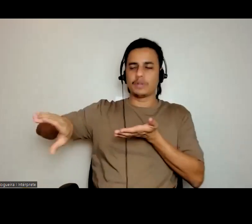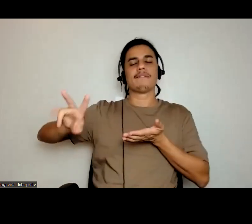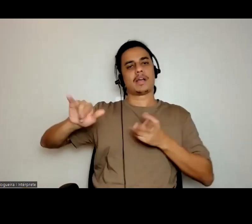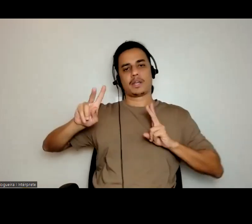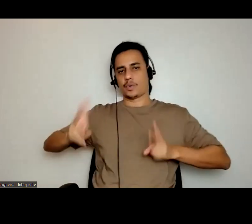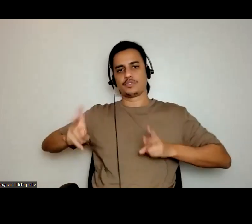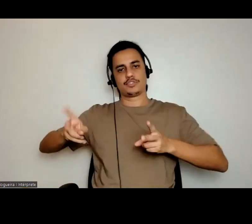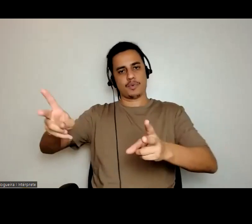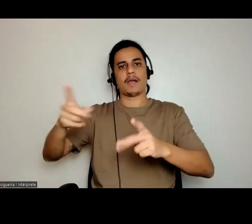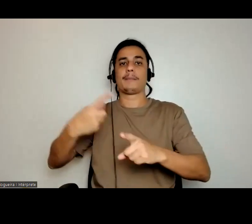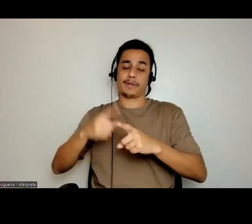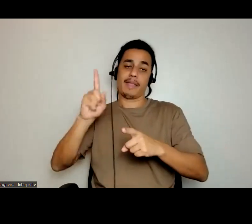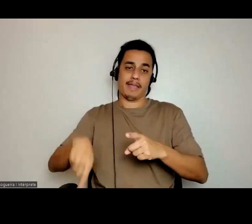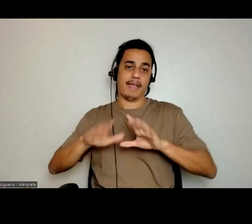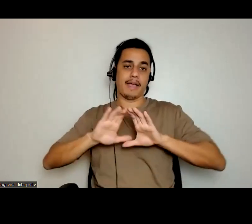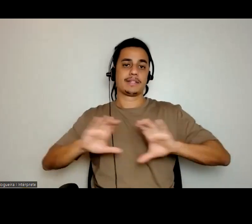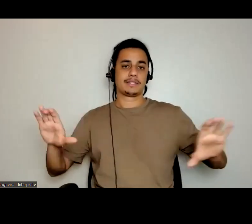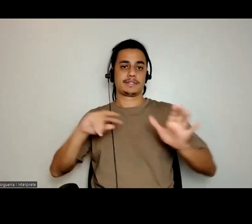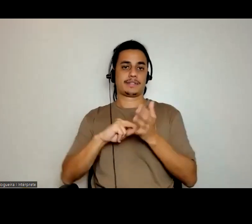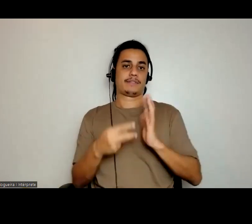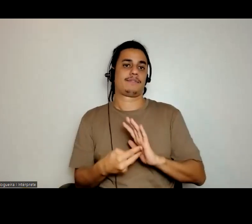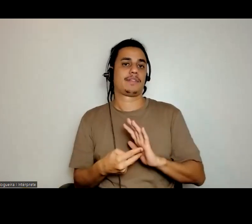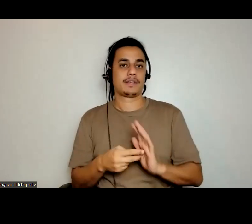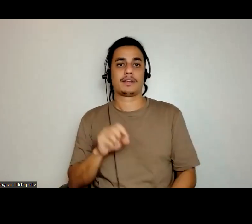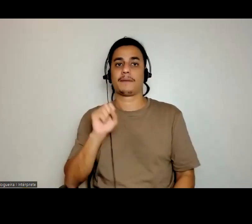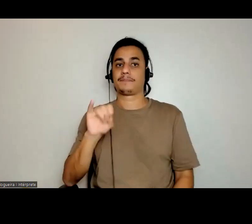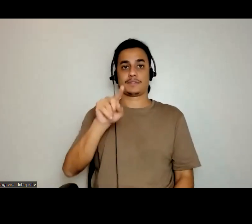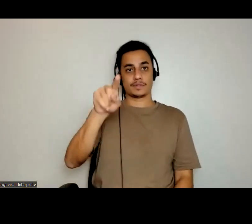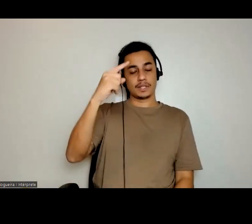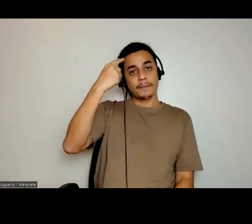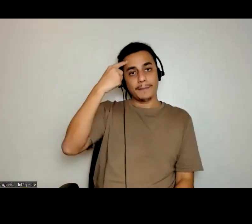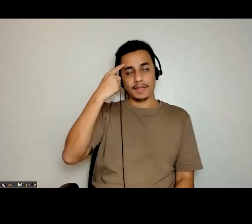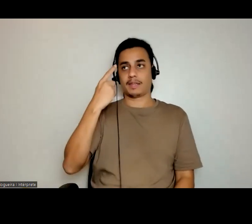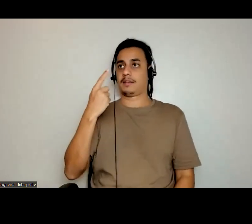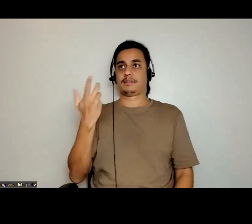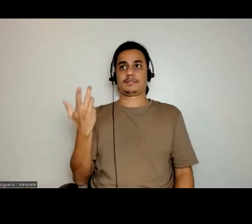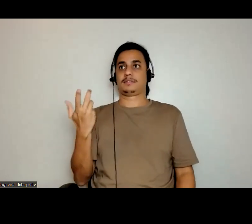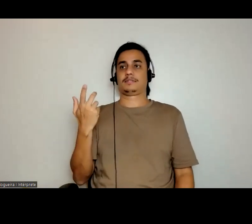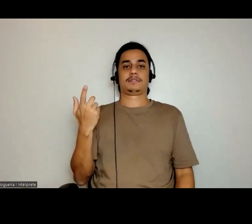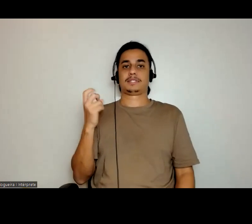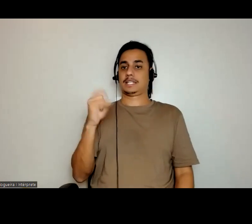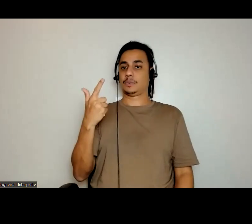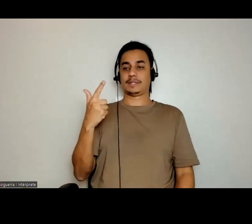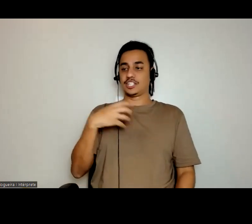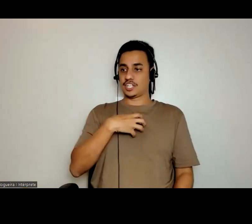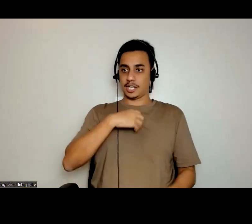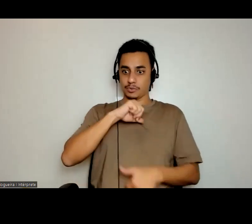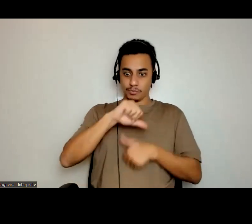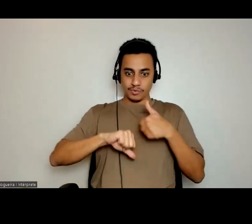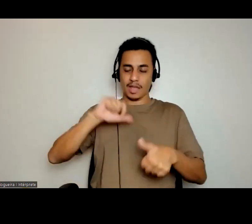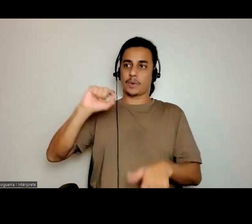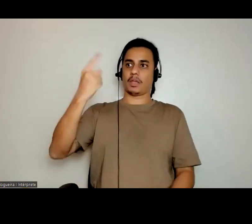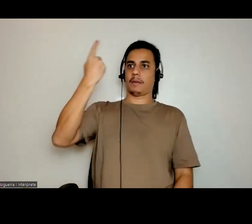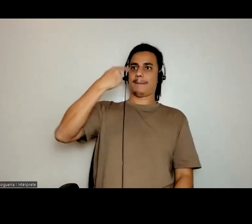porque trata-se disso. se você não tiver formas que alterem aquilo que nos impõe, nós